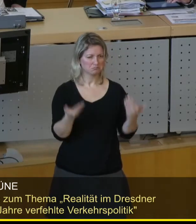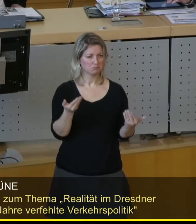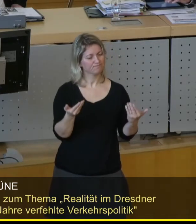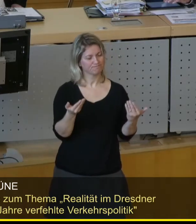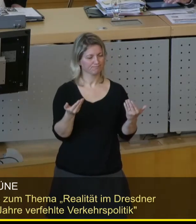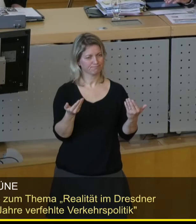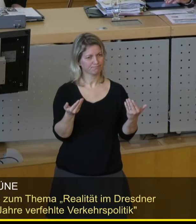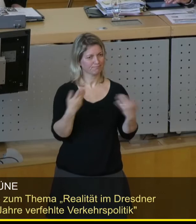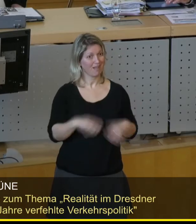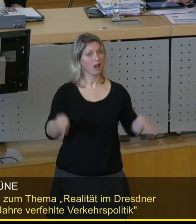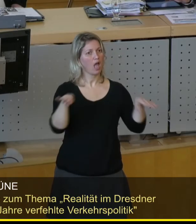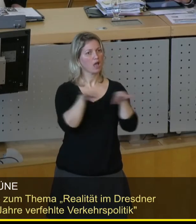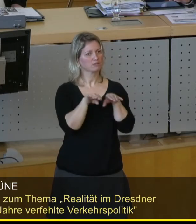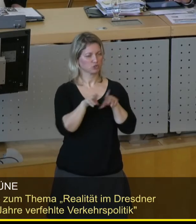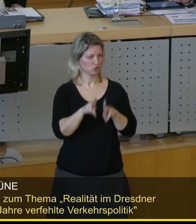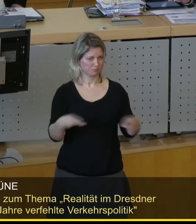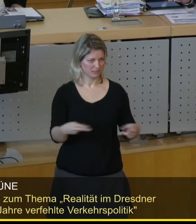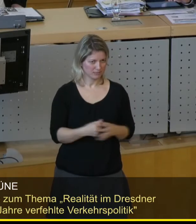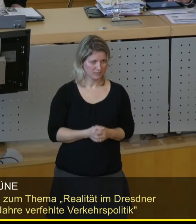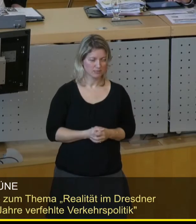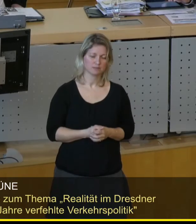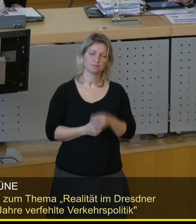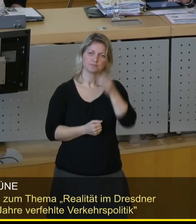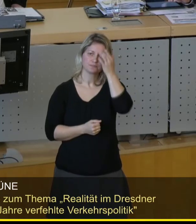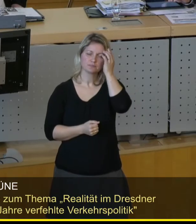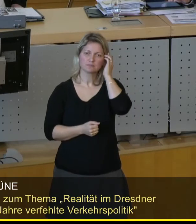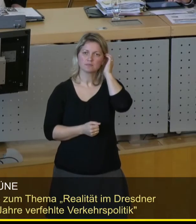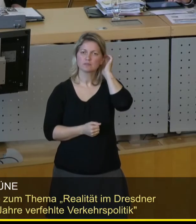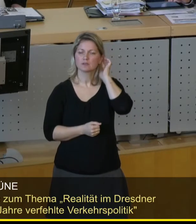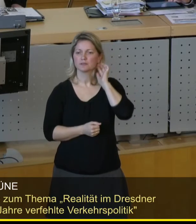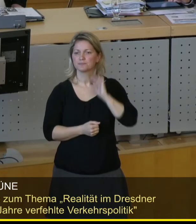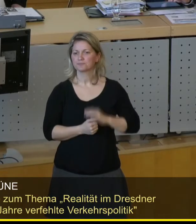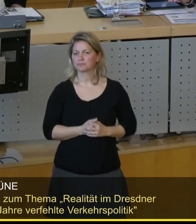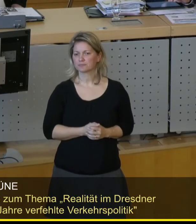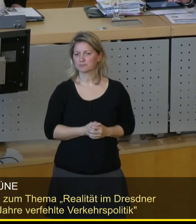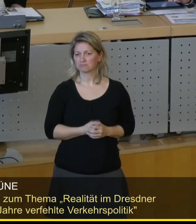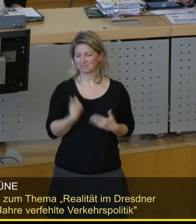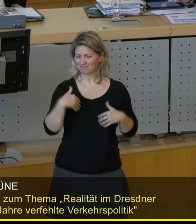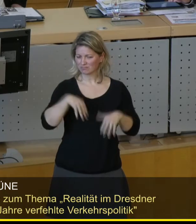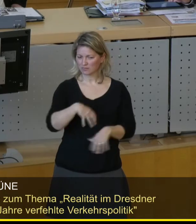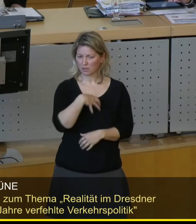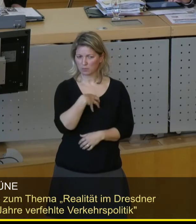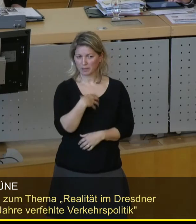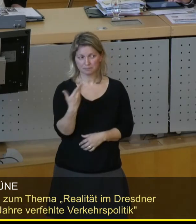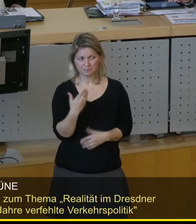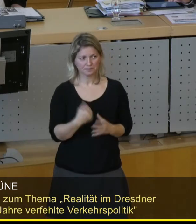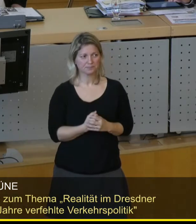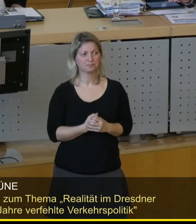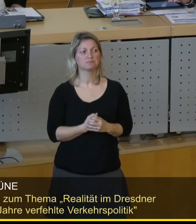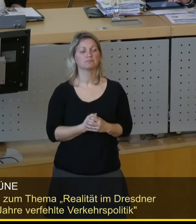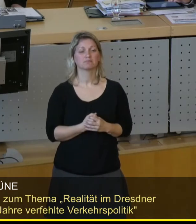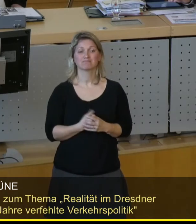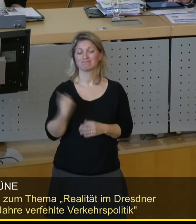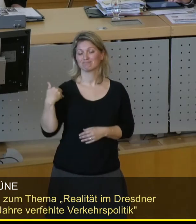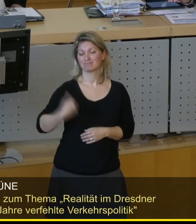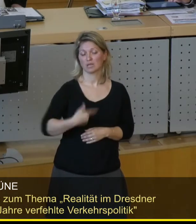nicht vorhanden ist, was Sie hier bezaubern, sozusagen herbeireden. Wir haben das Problem, meine Damen und Herren, dass wir nach 20